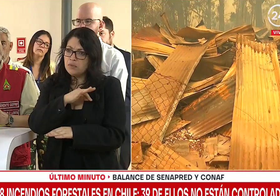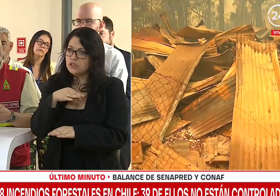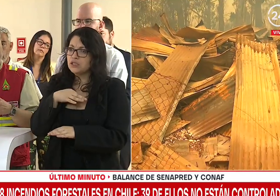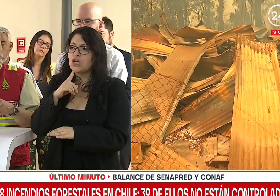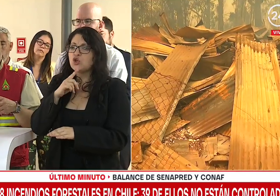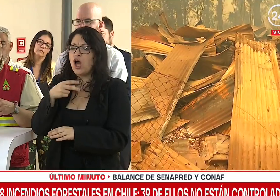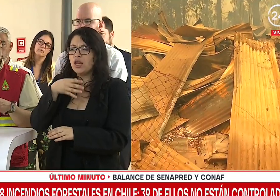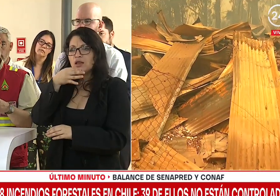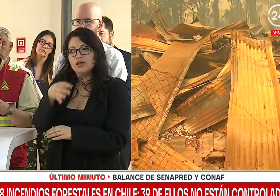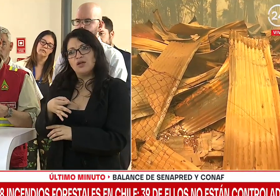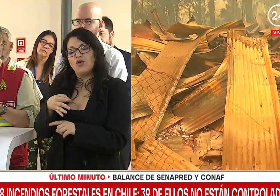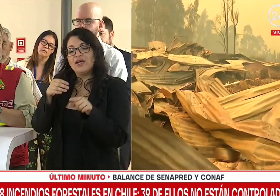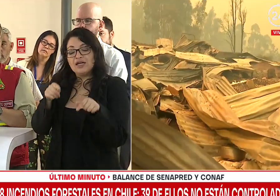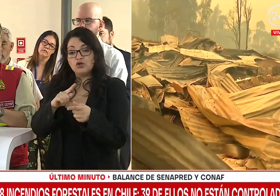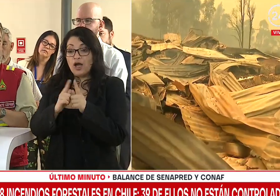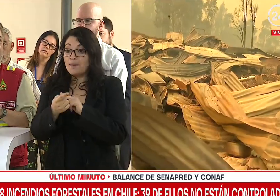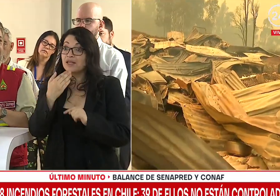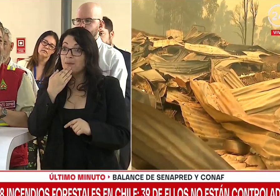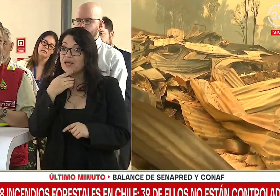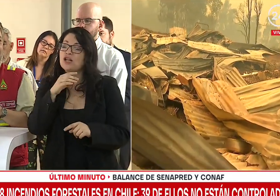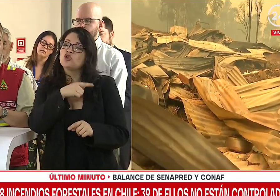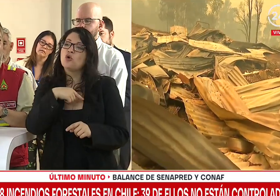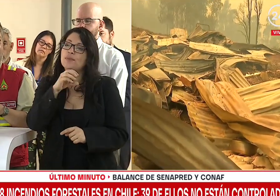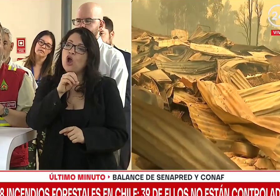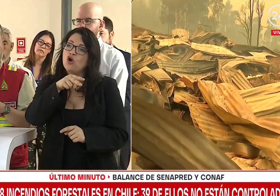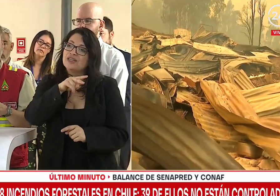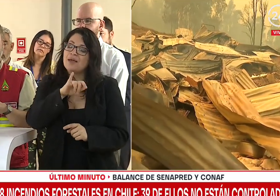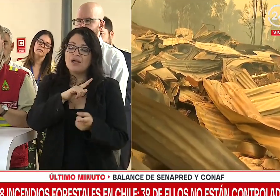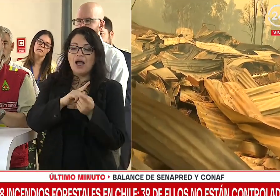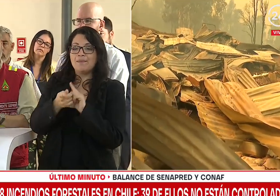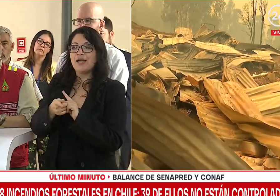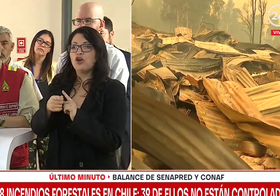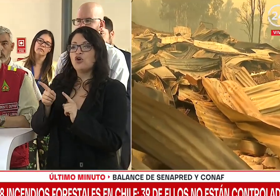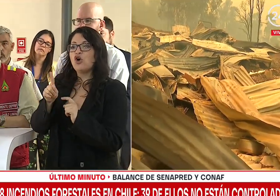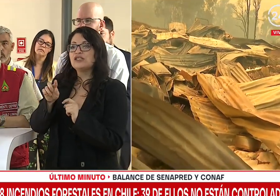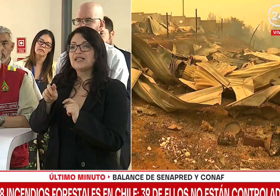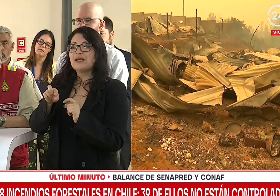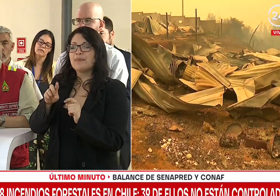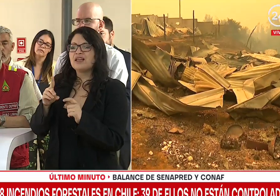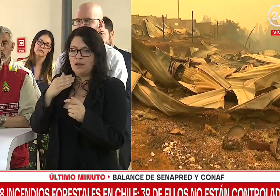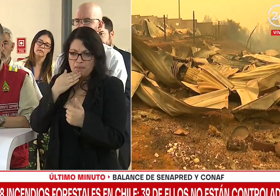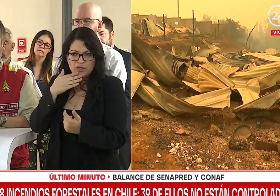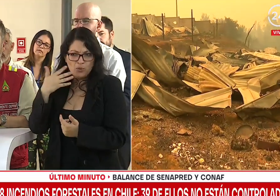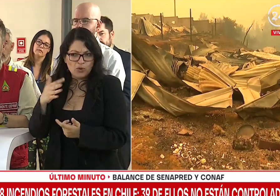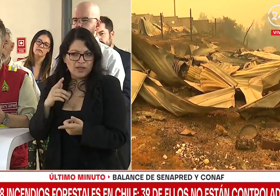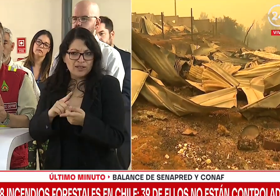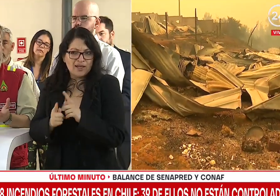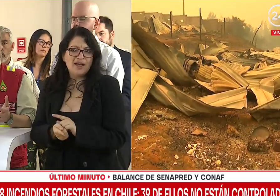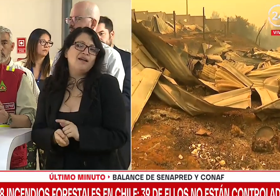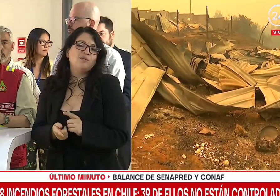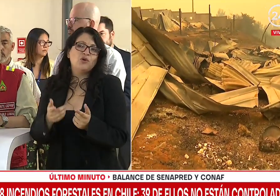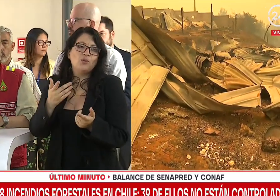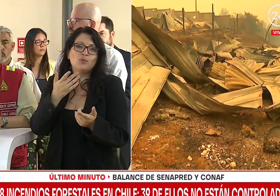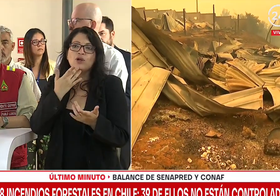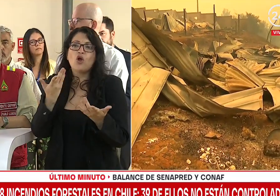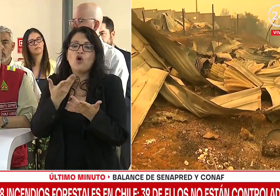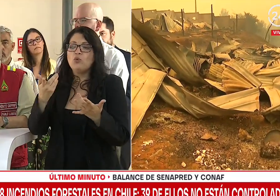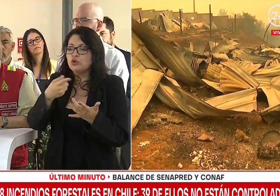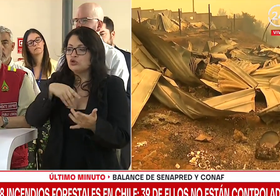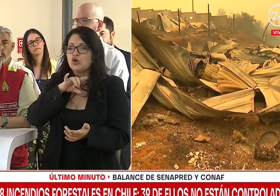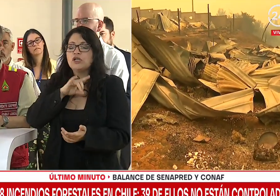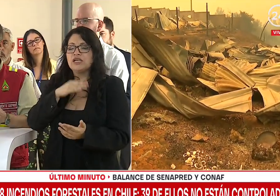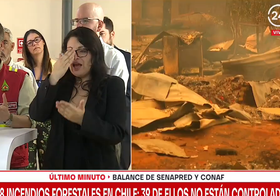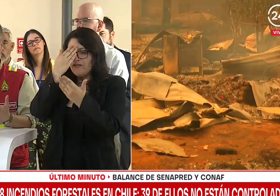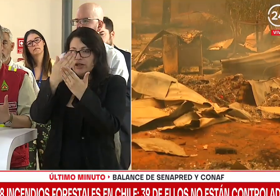rato, el cambio de Onemia a Cenapred, ¿cierto? Es un cambio importante en cuanto a cómo el país enfrenta las